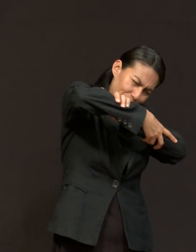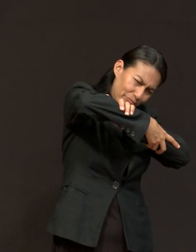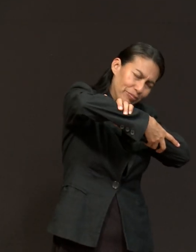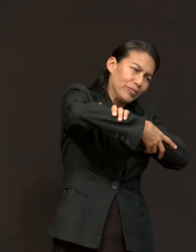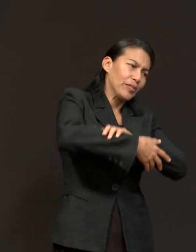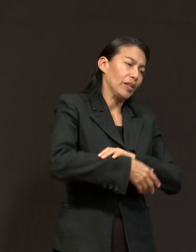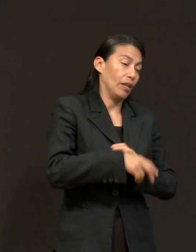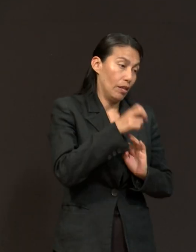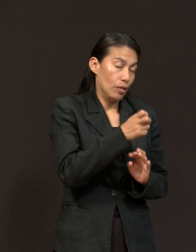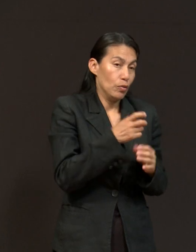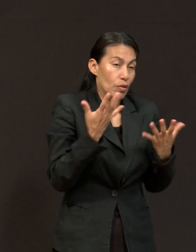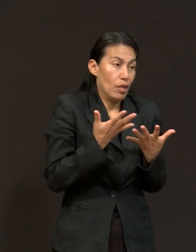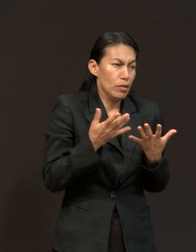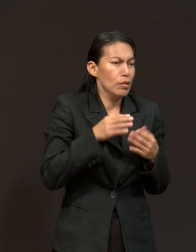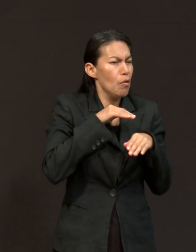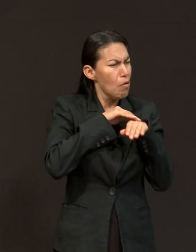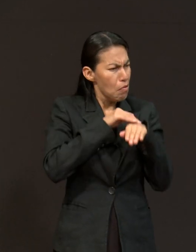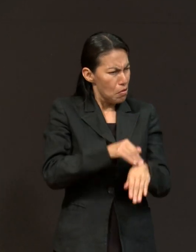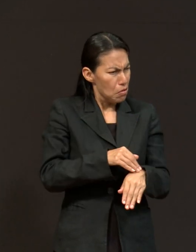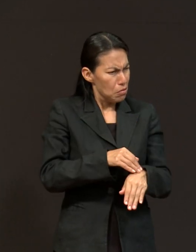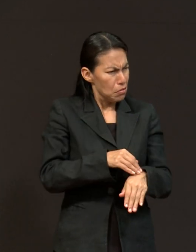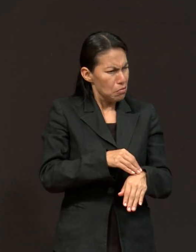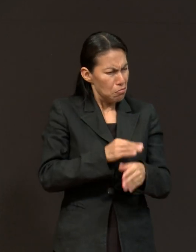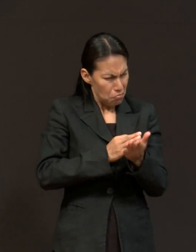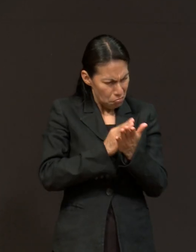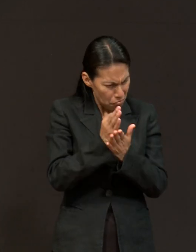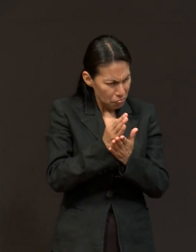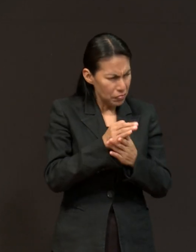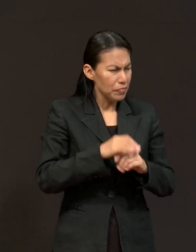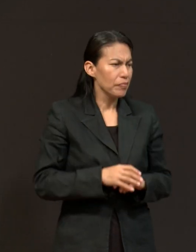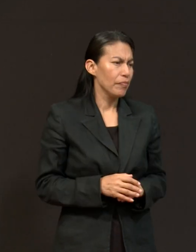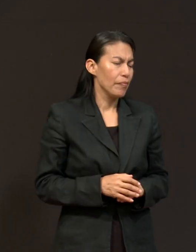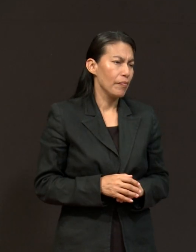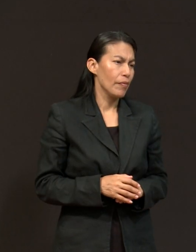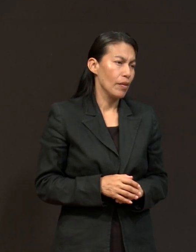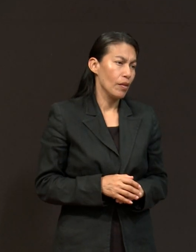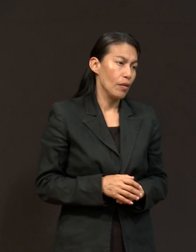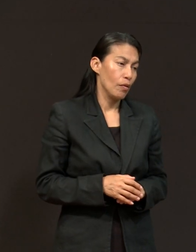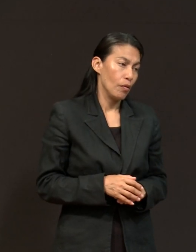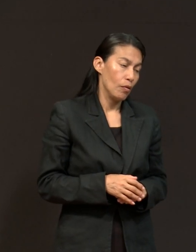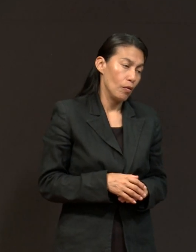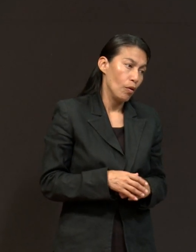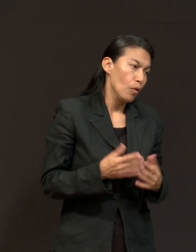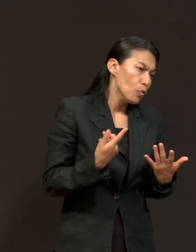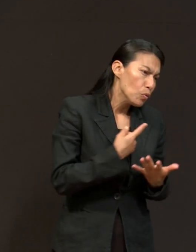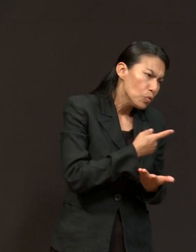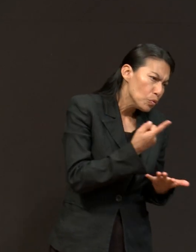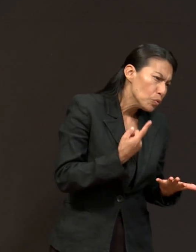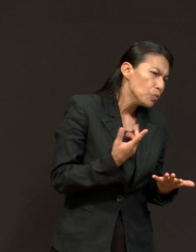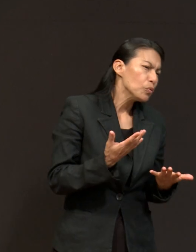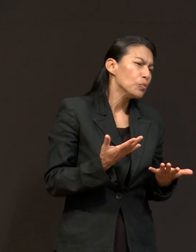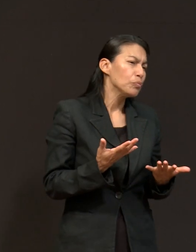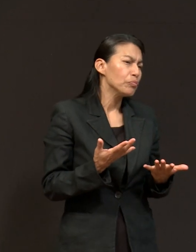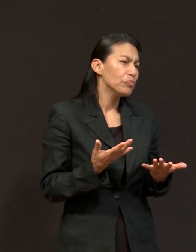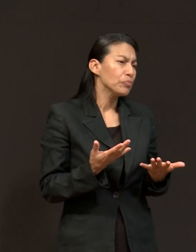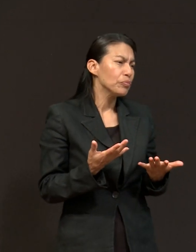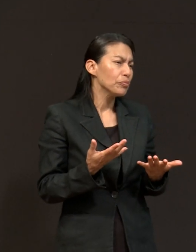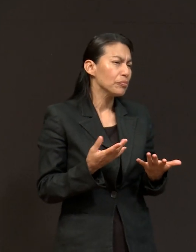que te lleva a la obediencia plena a lo que él te diga. Porque la manera en que se muestra revela que una